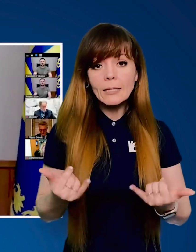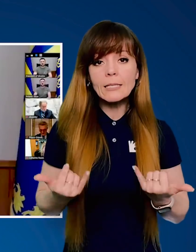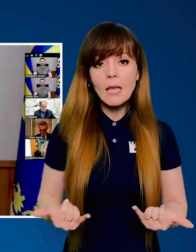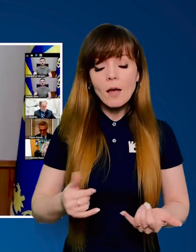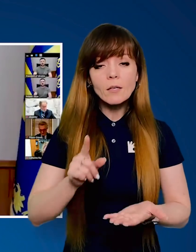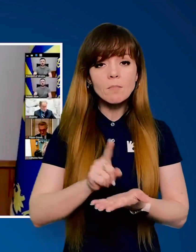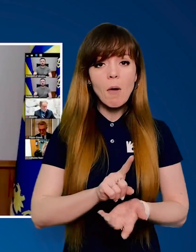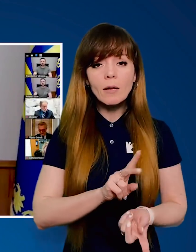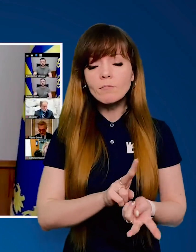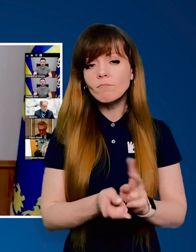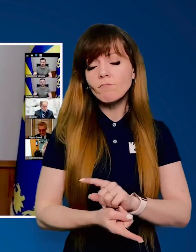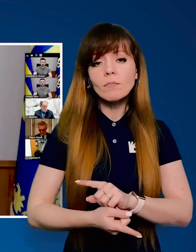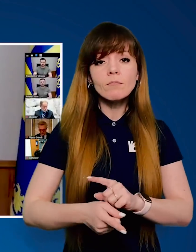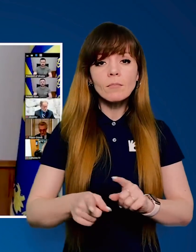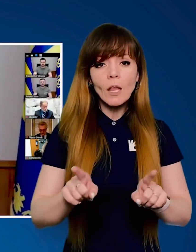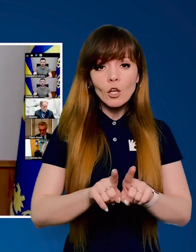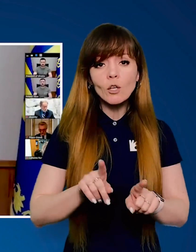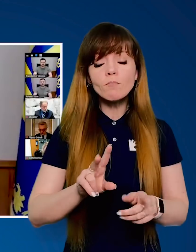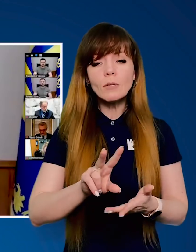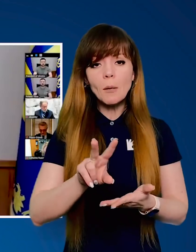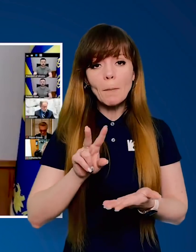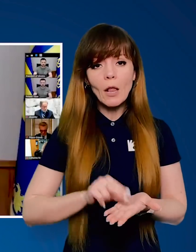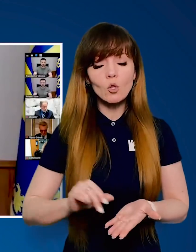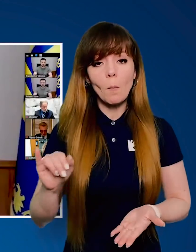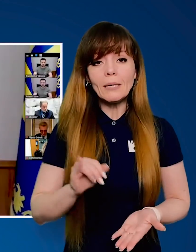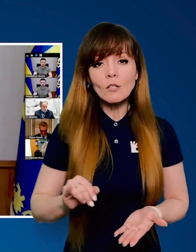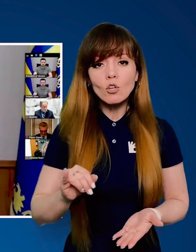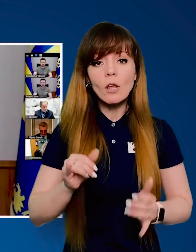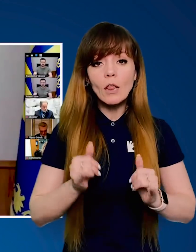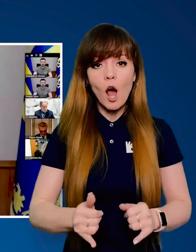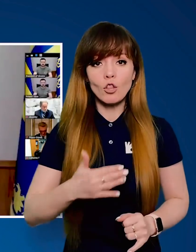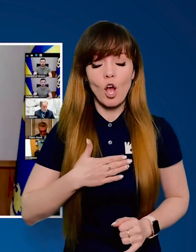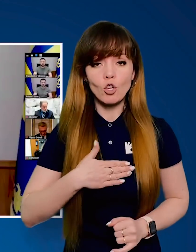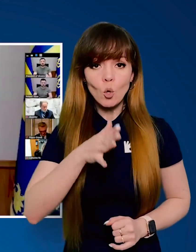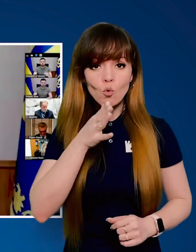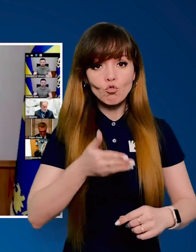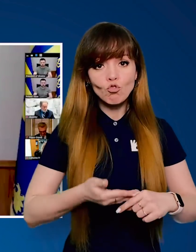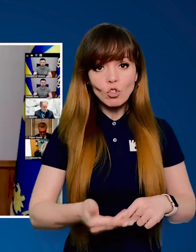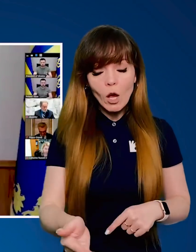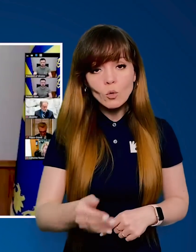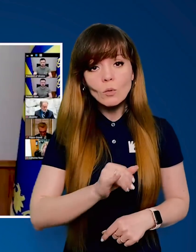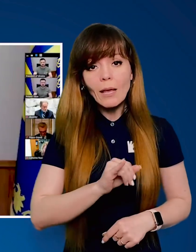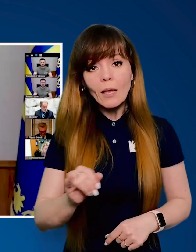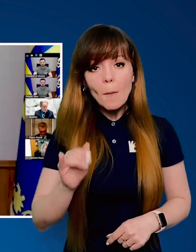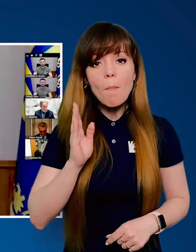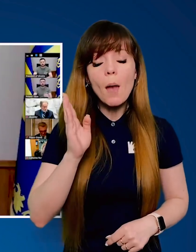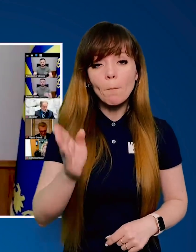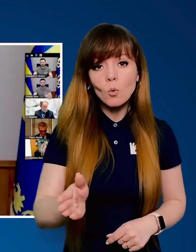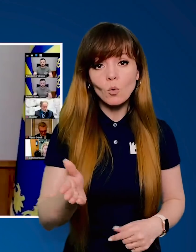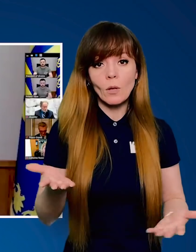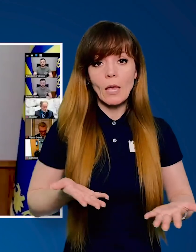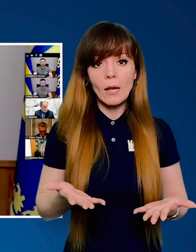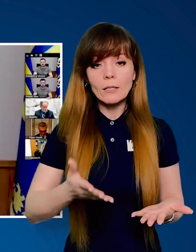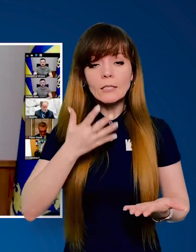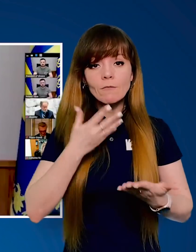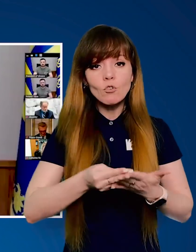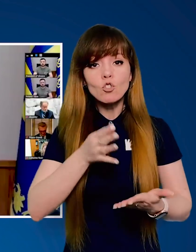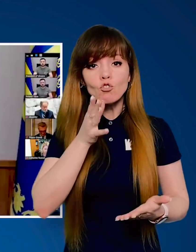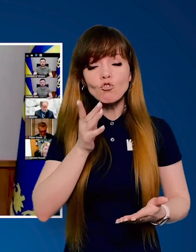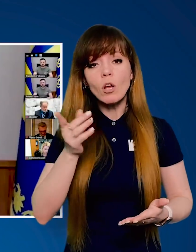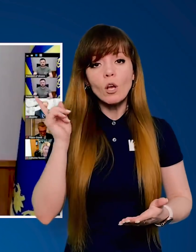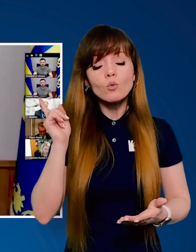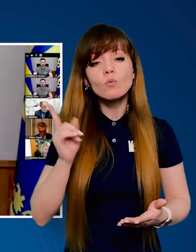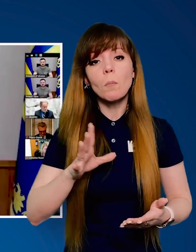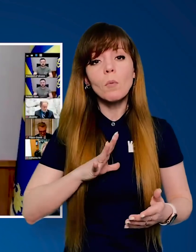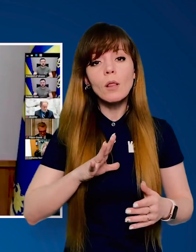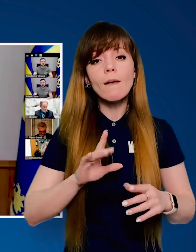України зараз має стати таким же історичним прикладом для нашого часу і майбутнього, яким свого